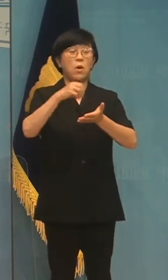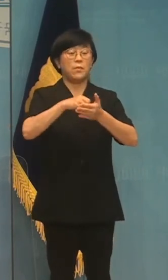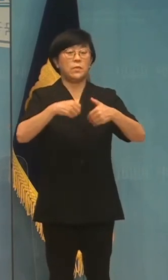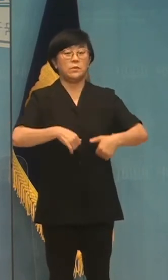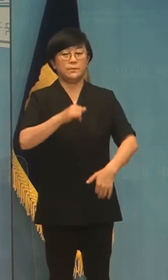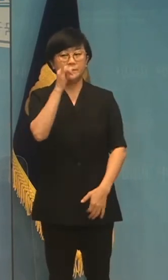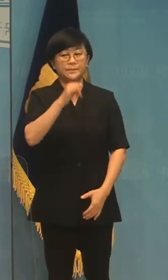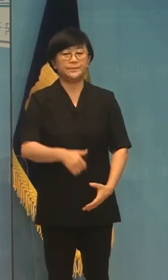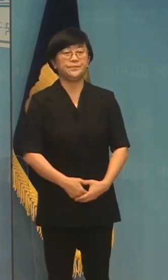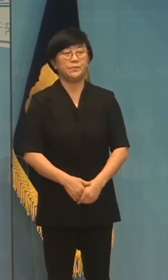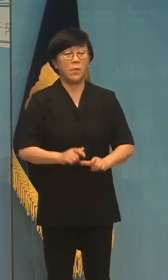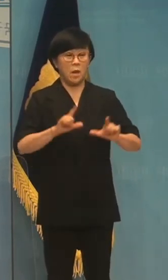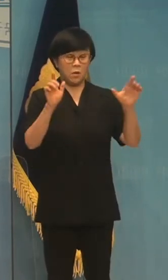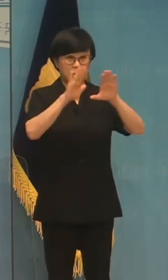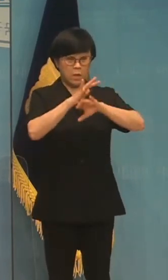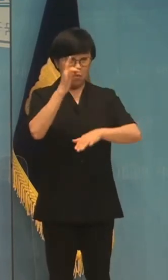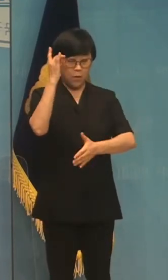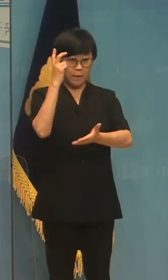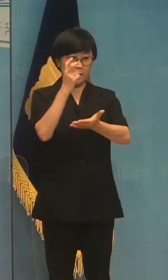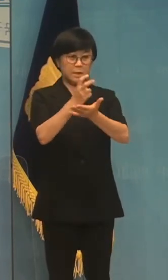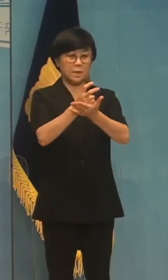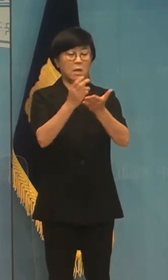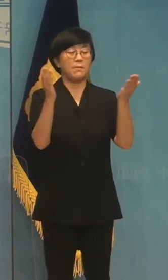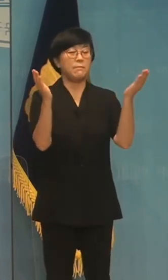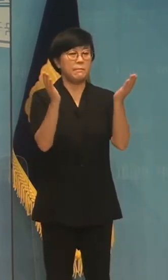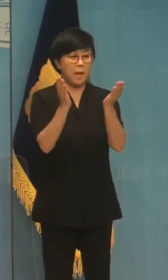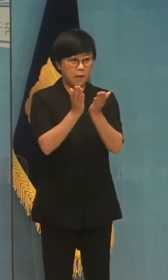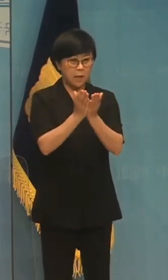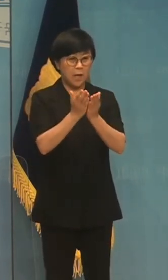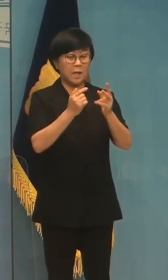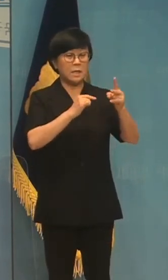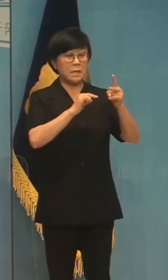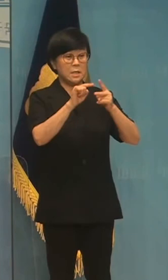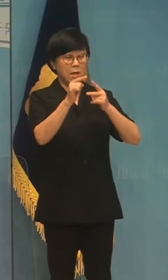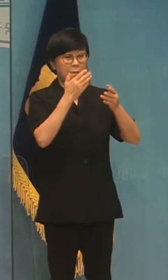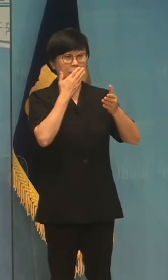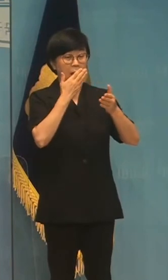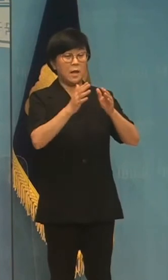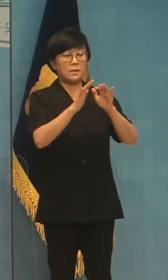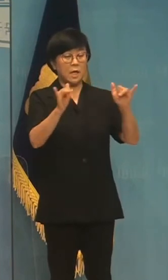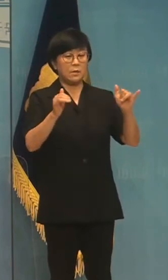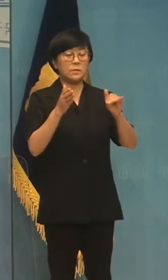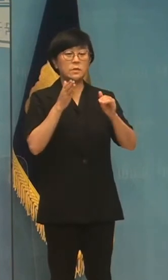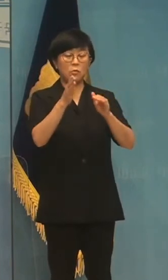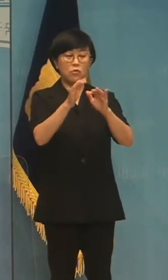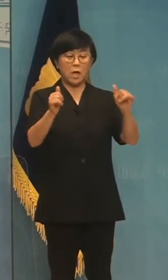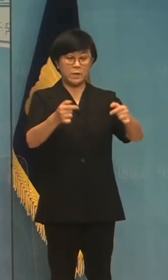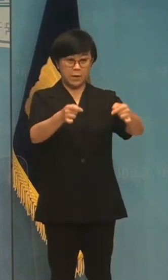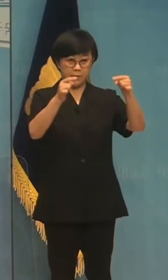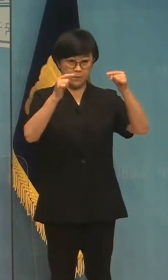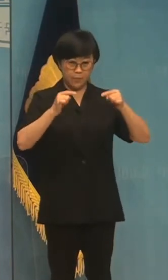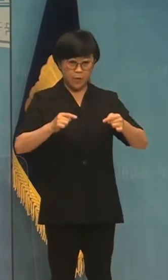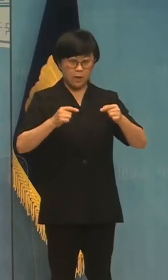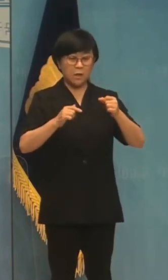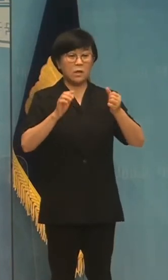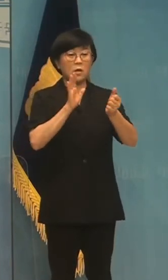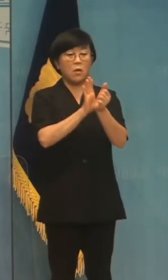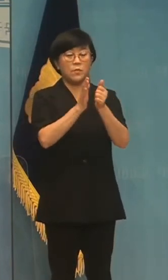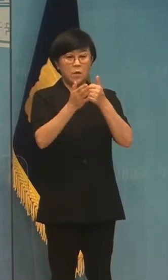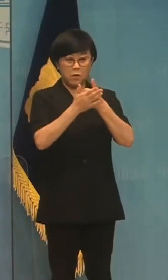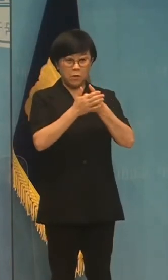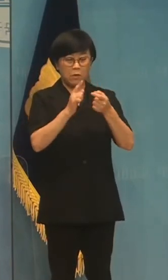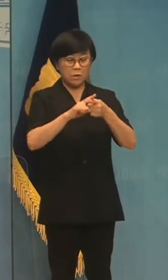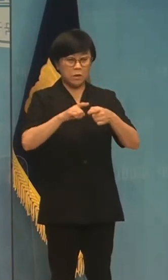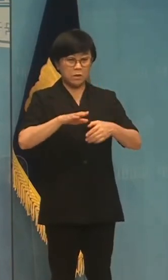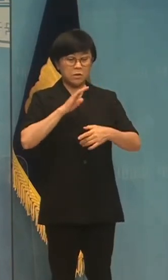합니다. 기후정립위원칙에 따라 이행에 관한 사자의 실질적인 참여와 협력에 기초하여 정의로운